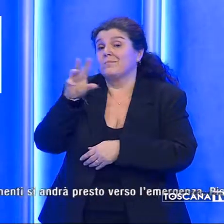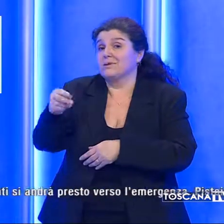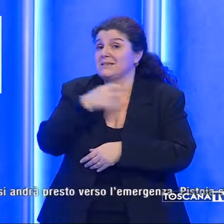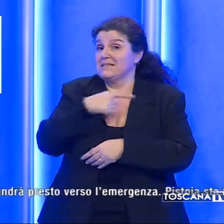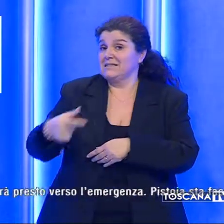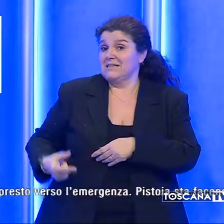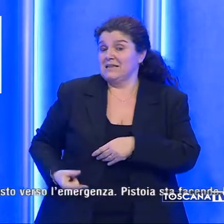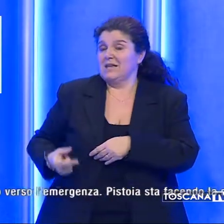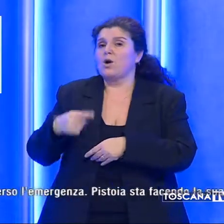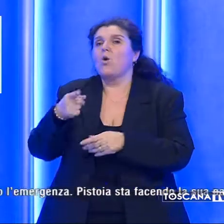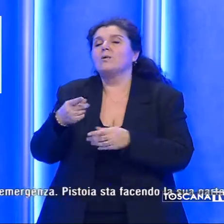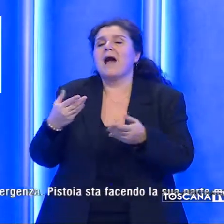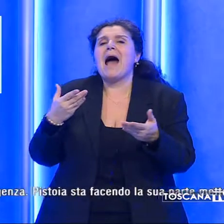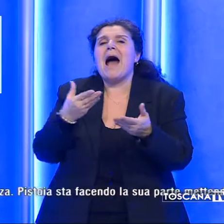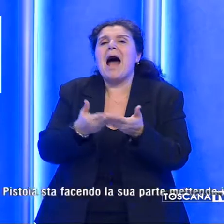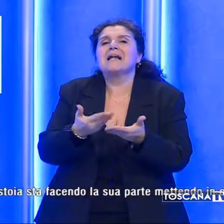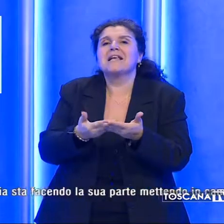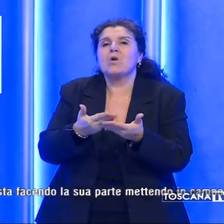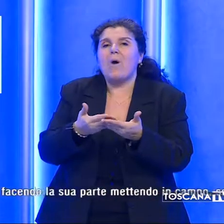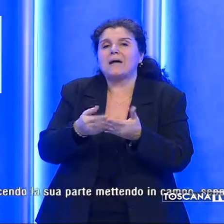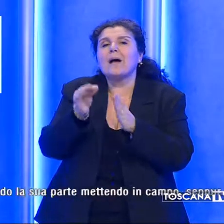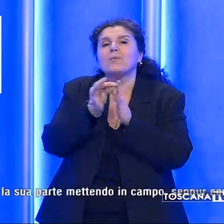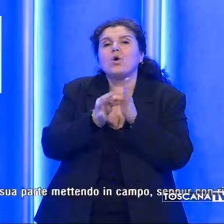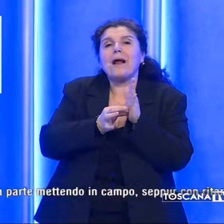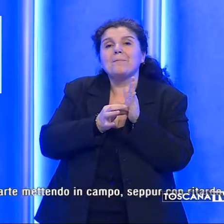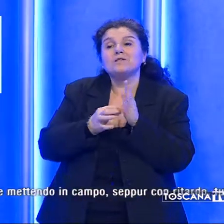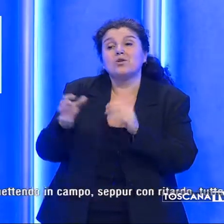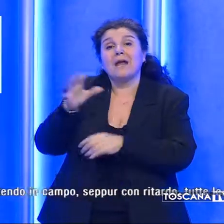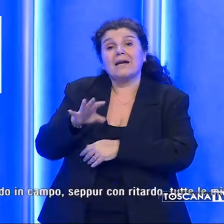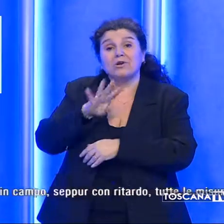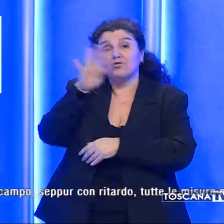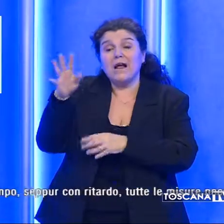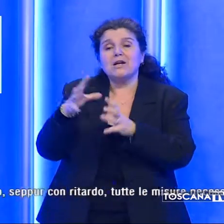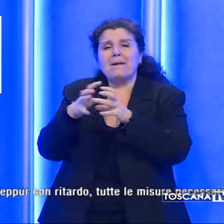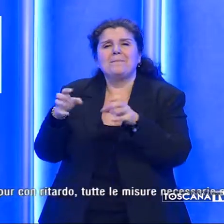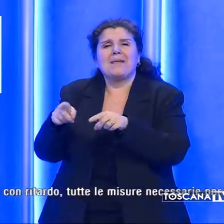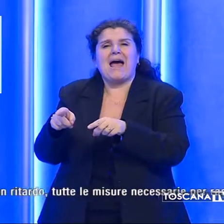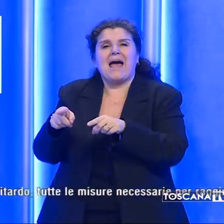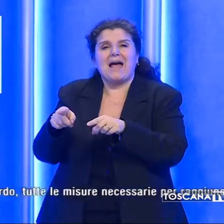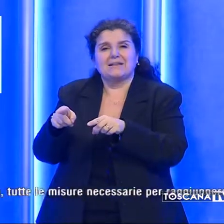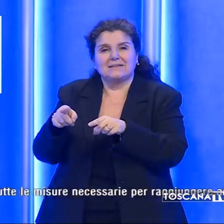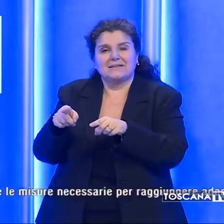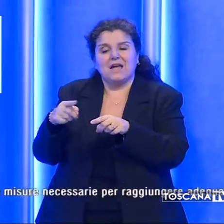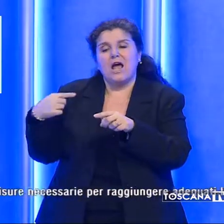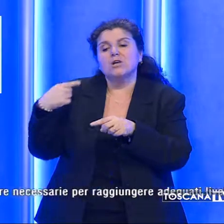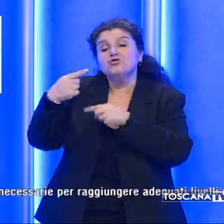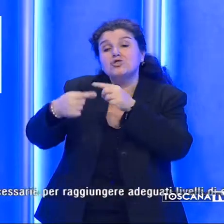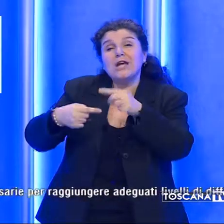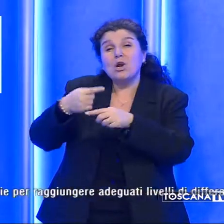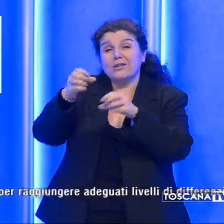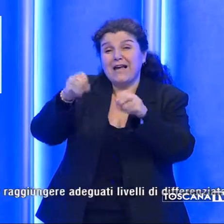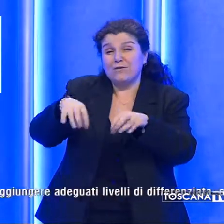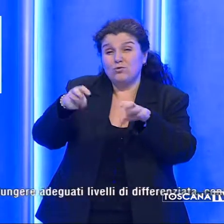Tomasi, un'adeguata programmazione regionale sull'impiantistica. Il ciclo dei rifiuti